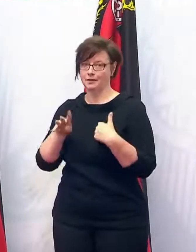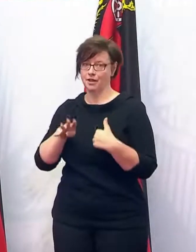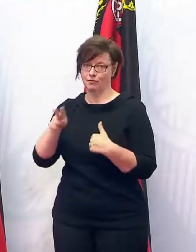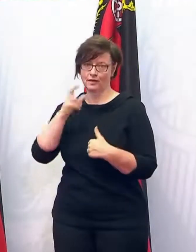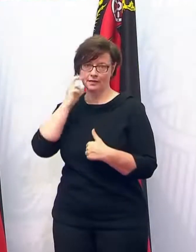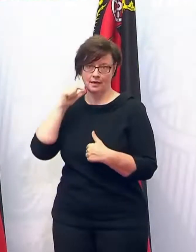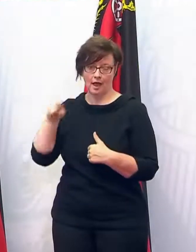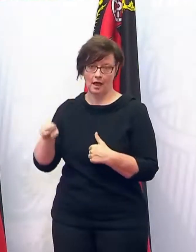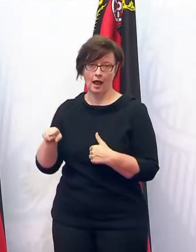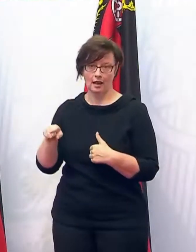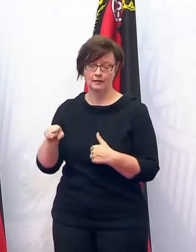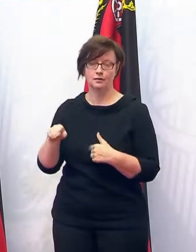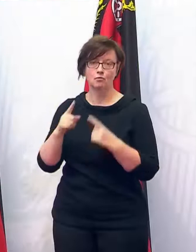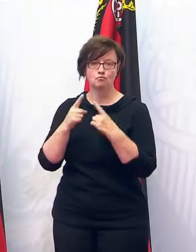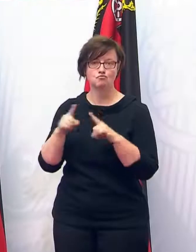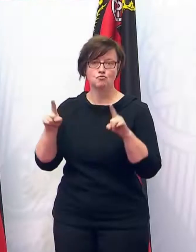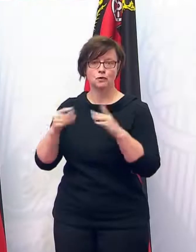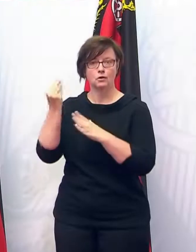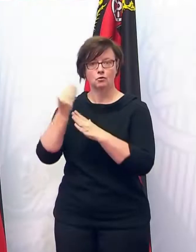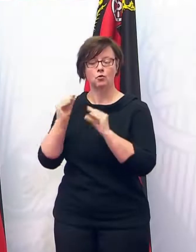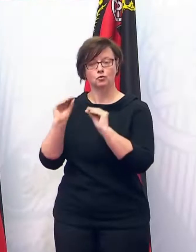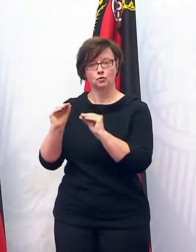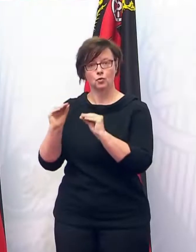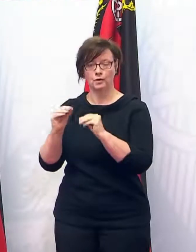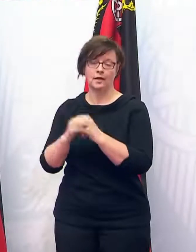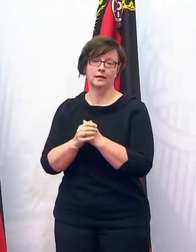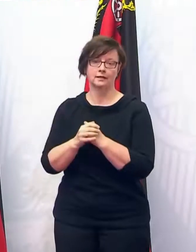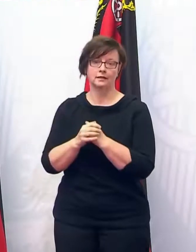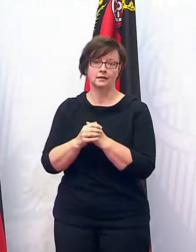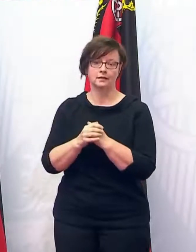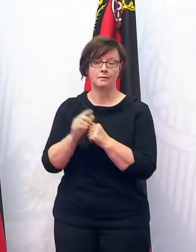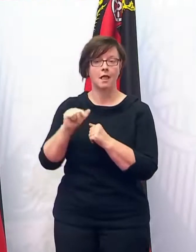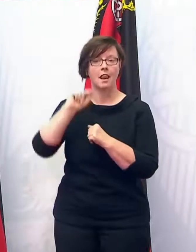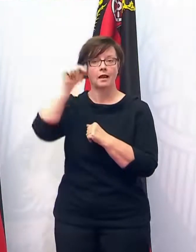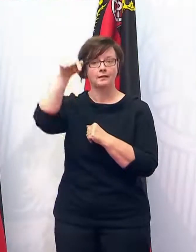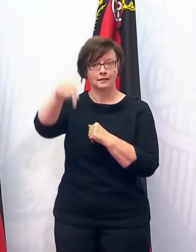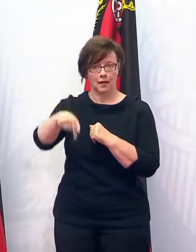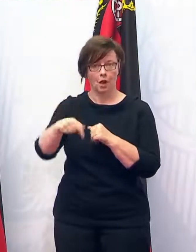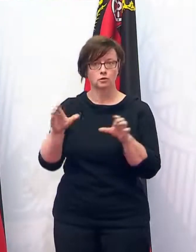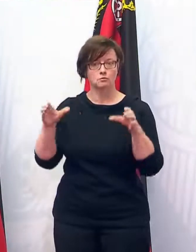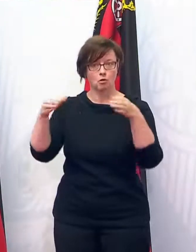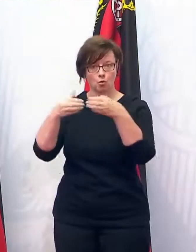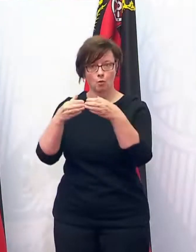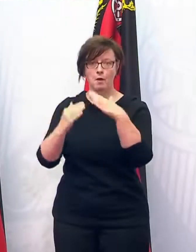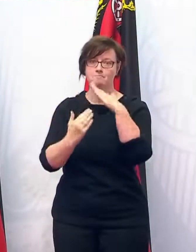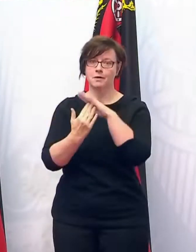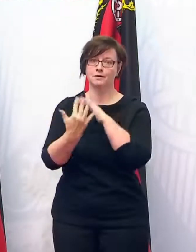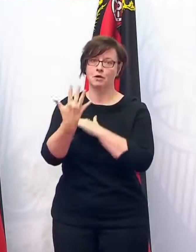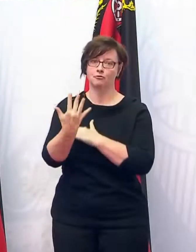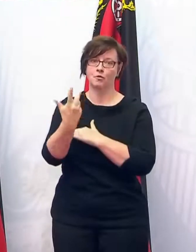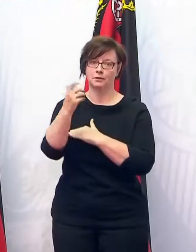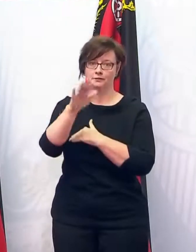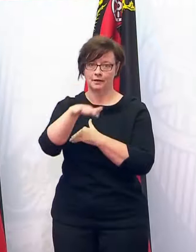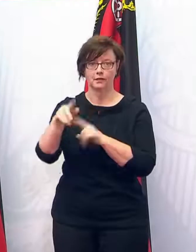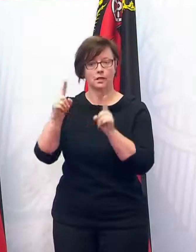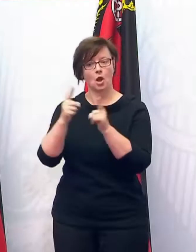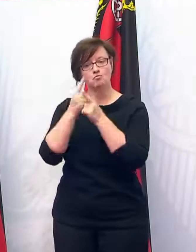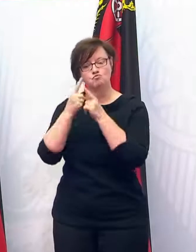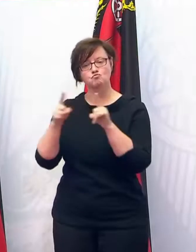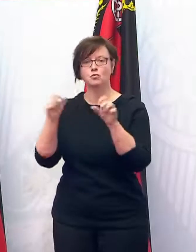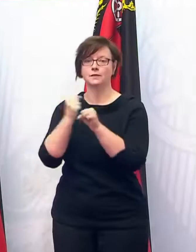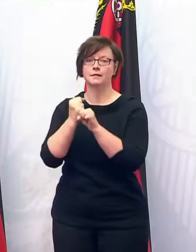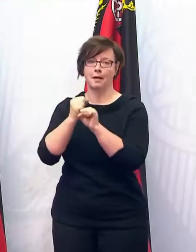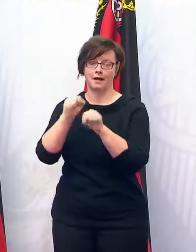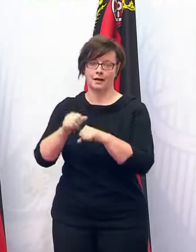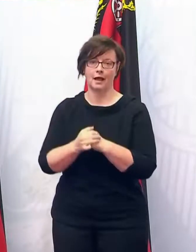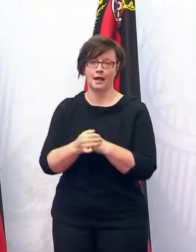Jahre für den Musik- und Kunstunterricht, sodass man im Freien auch mit Gruppen mit 25 Kindern entsprechend musizieren kann.